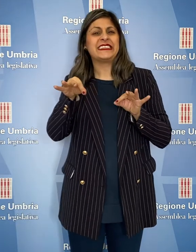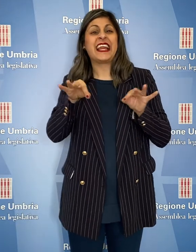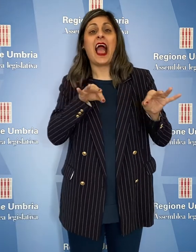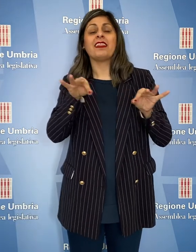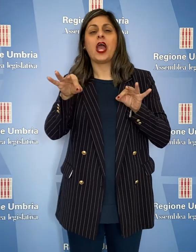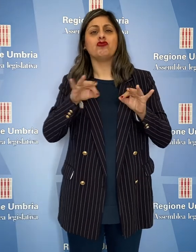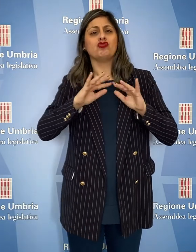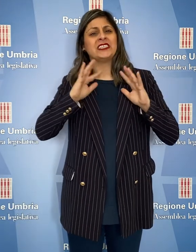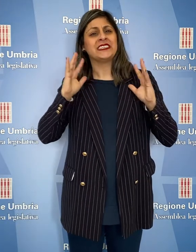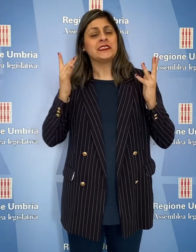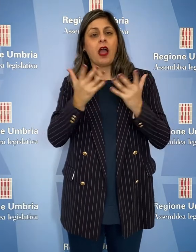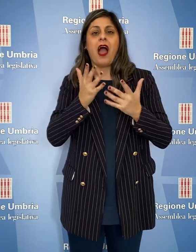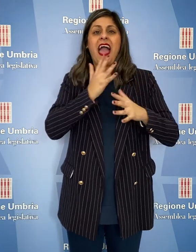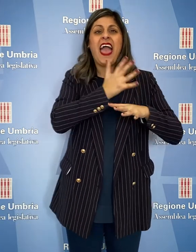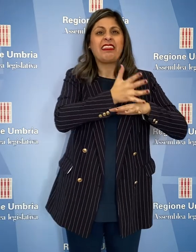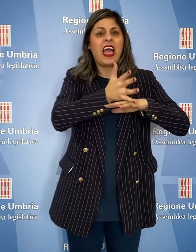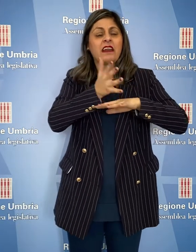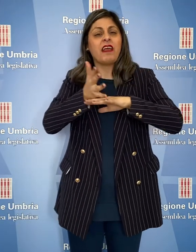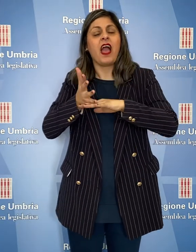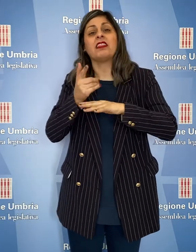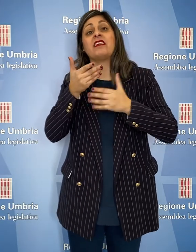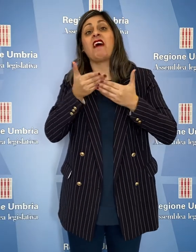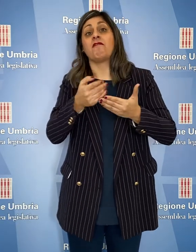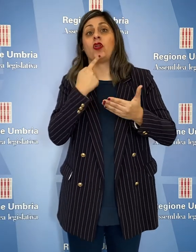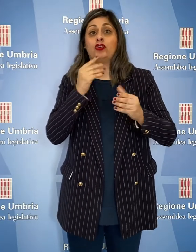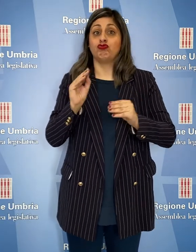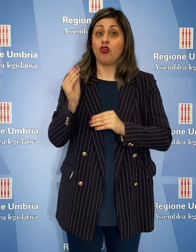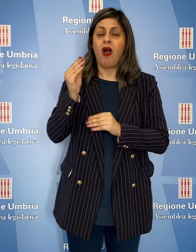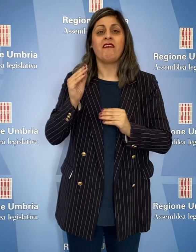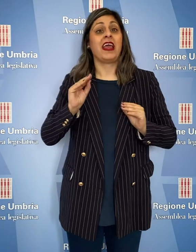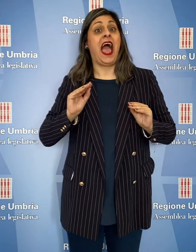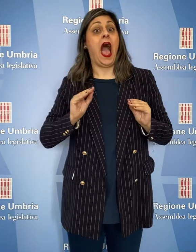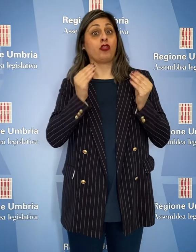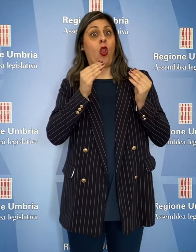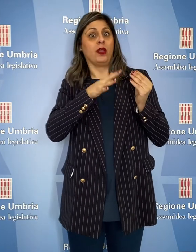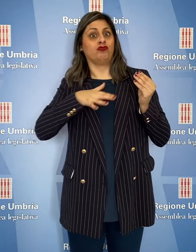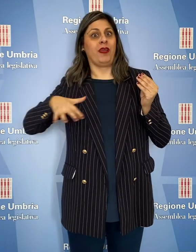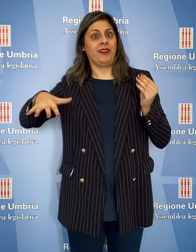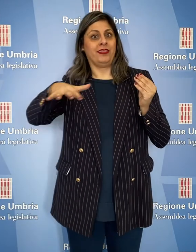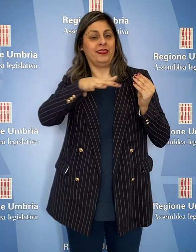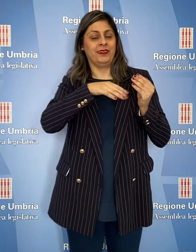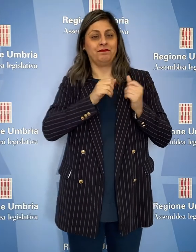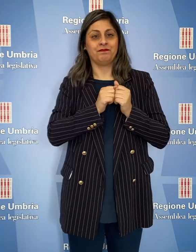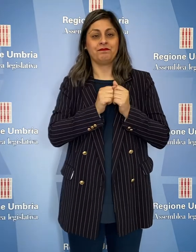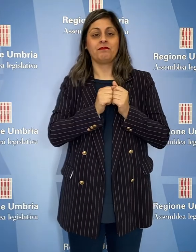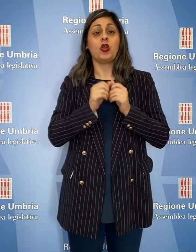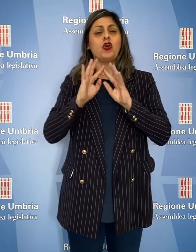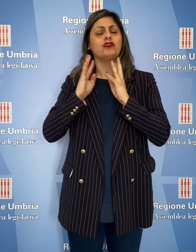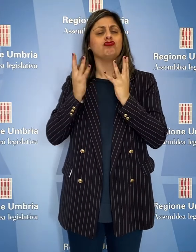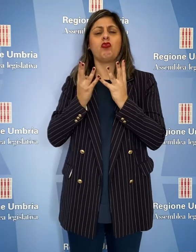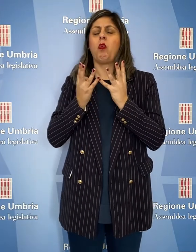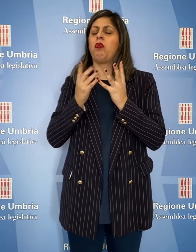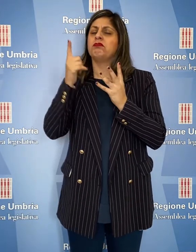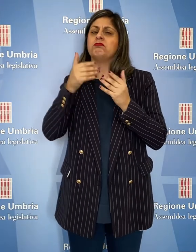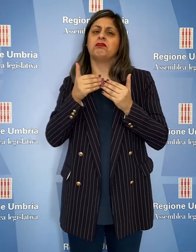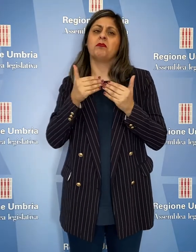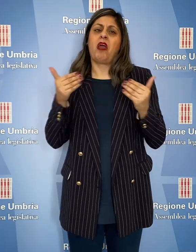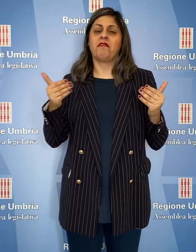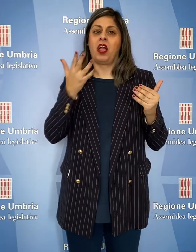una generale strategia di interventi a favore di giovani e adolescenti. La Giunta è in prima